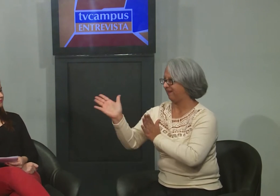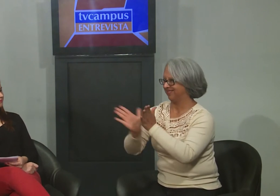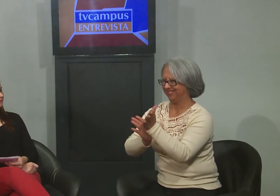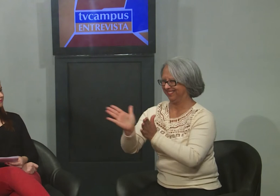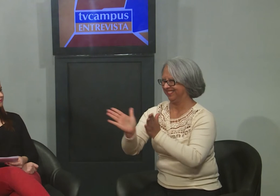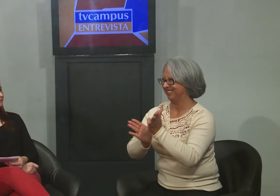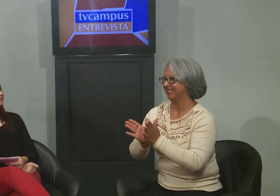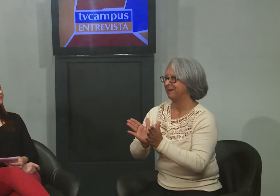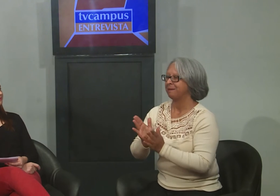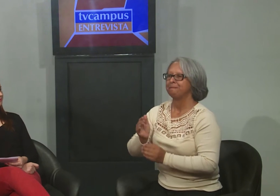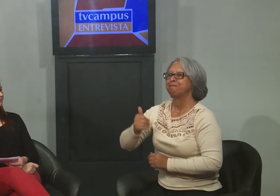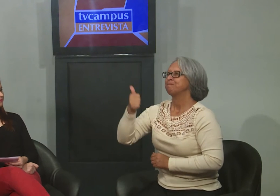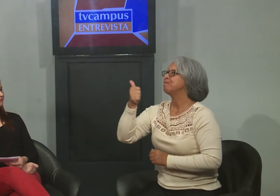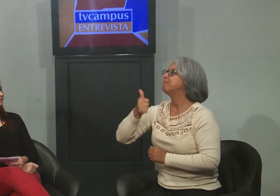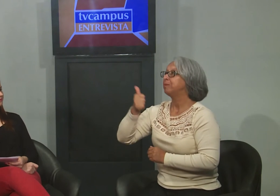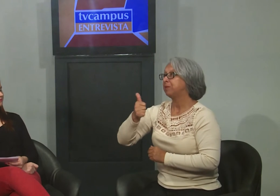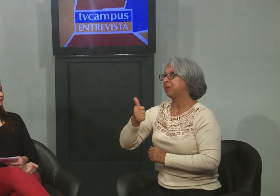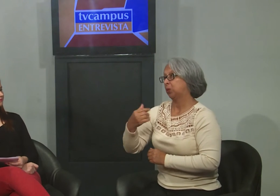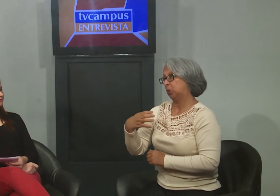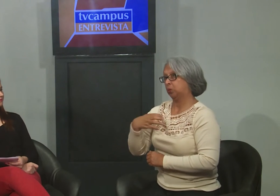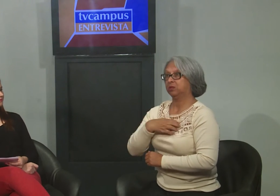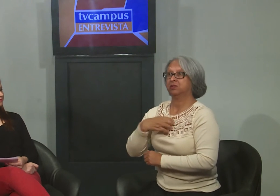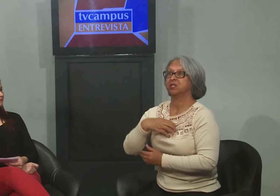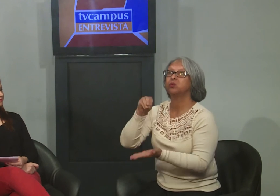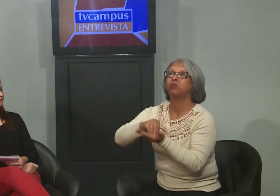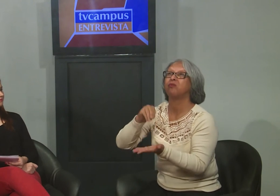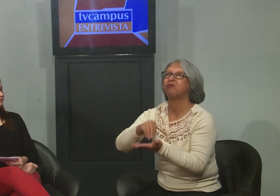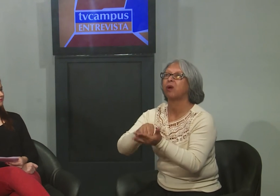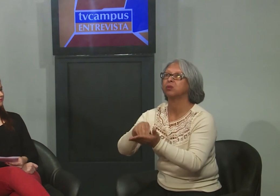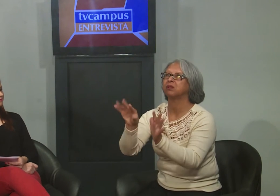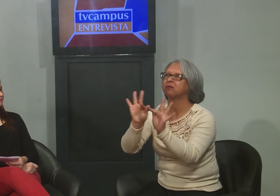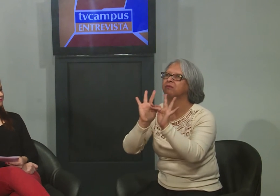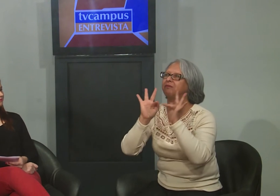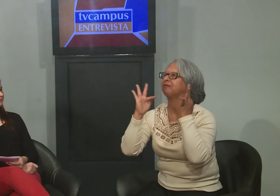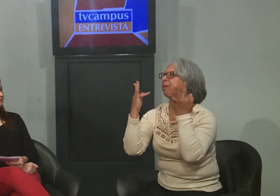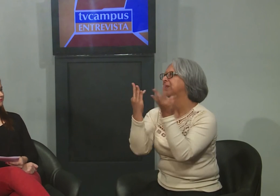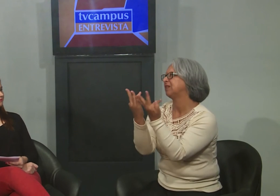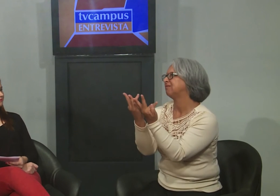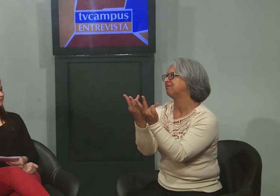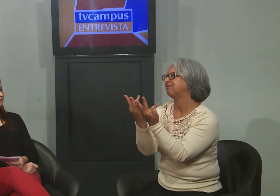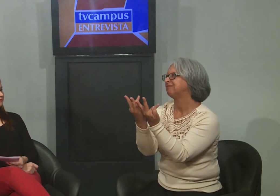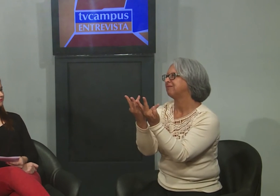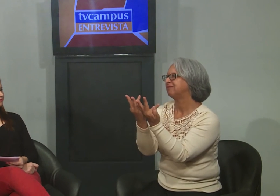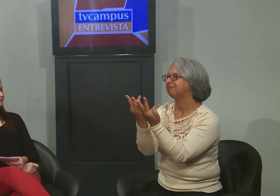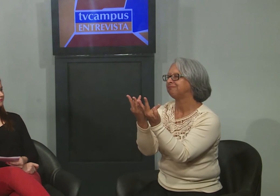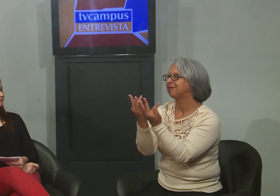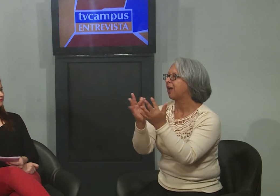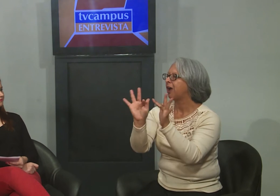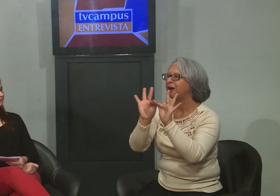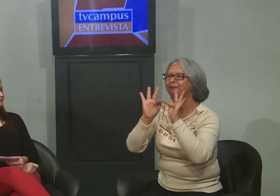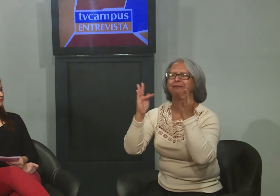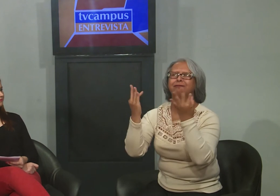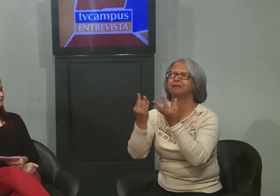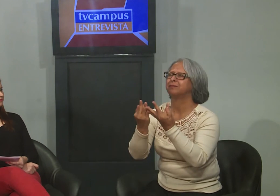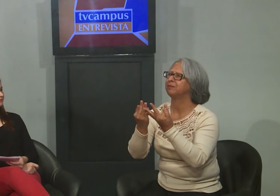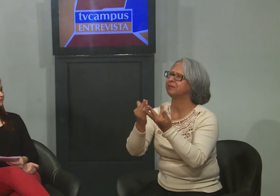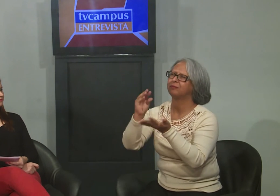Então, são duas vertentes, né? Primeiramente, eu sinto falta da questão familiar, né? A família